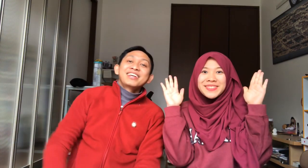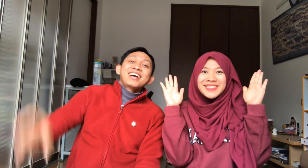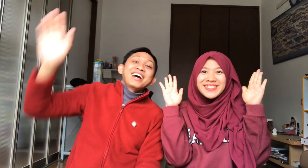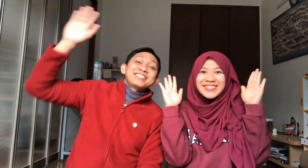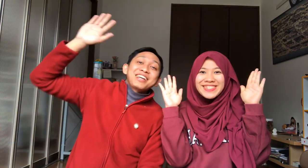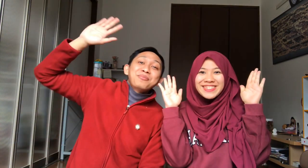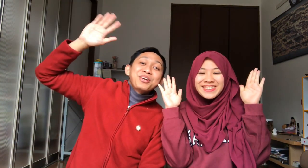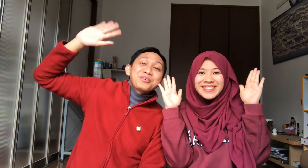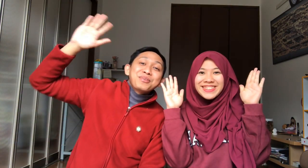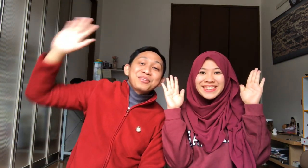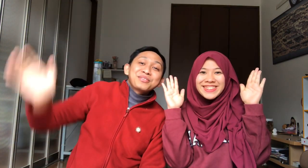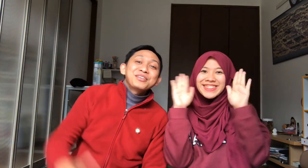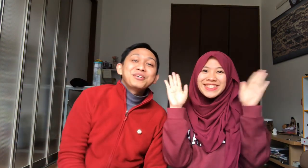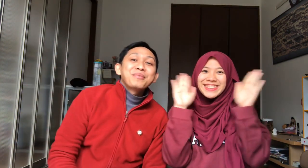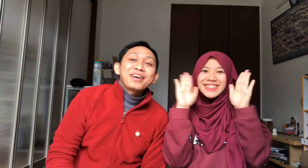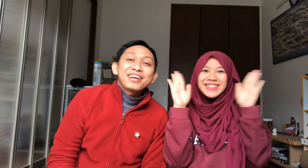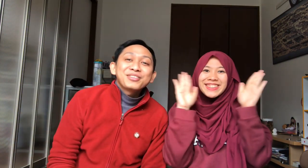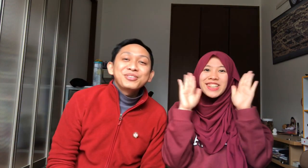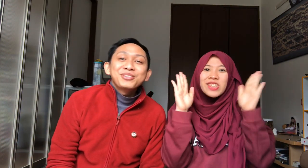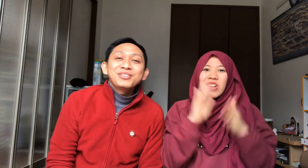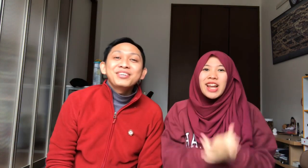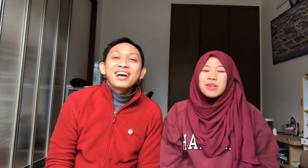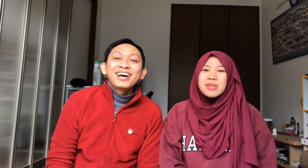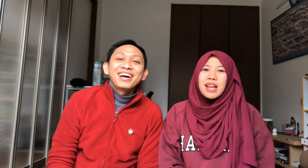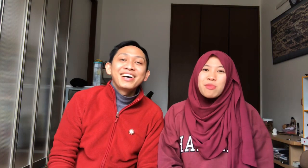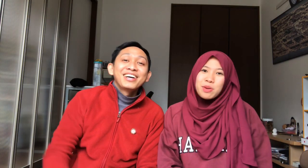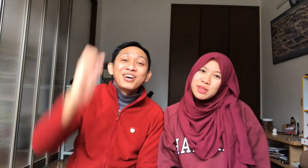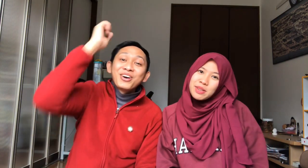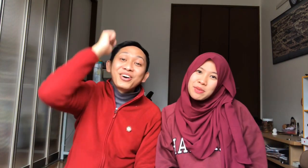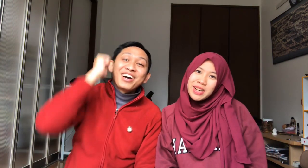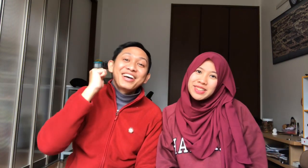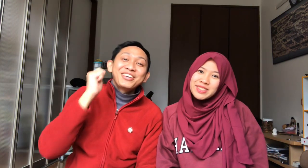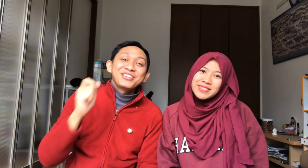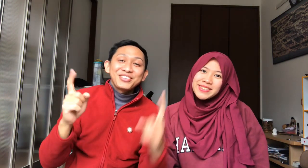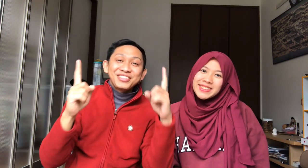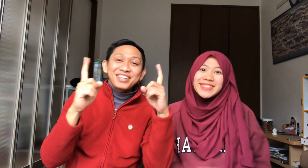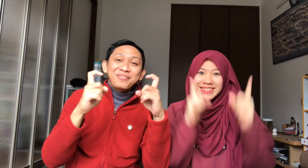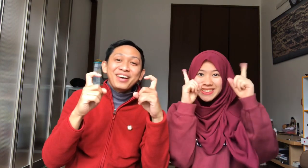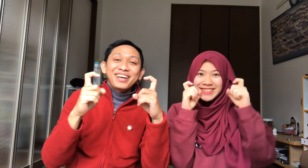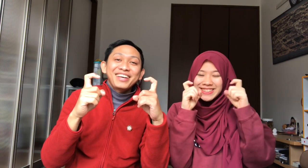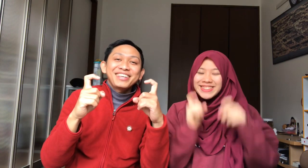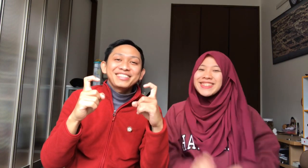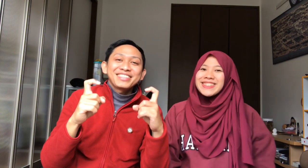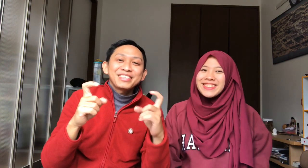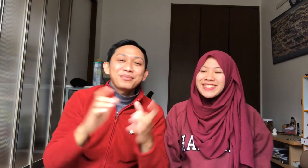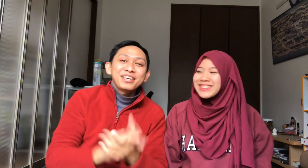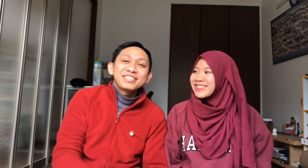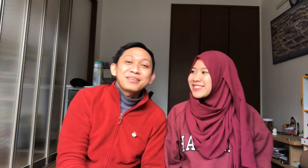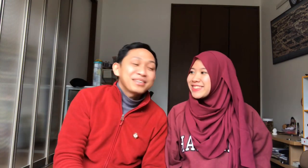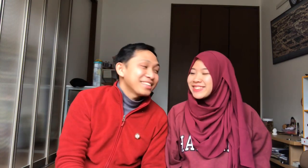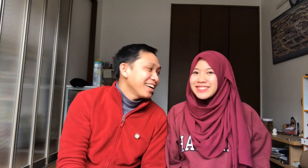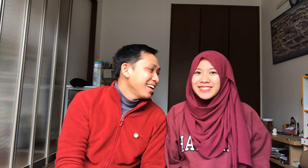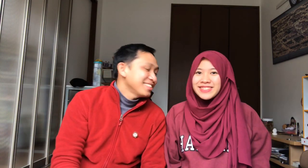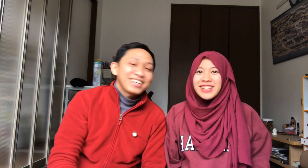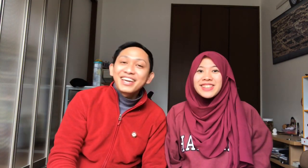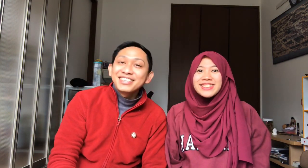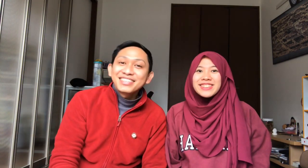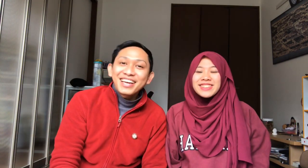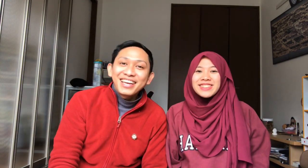Assalamualaikum Wr Wb Ohayou gozaimasu Ketemu lagi sama kita Saya Hijrah